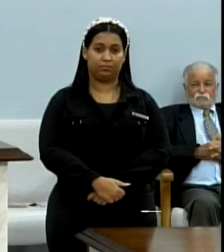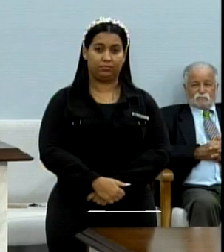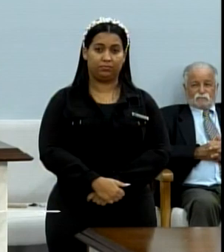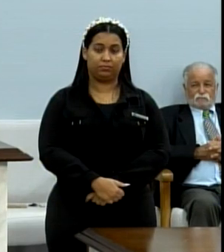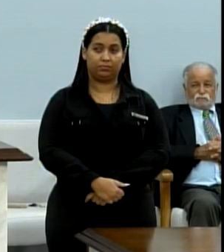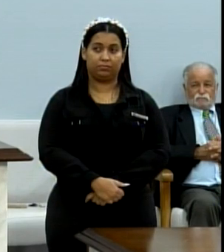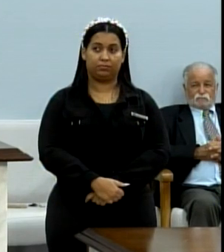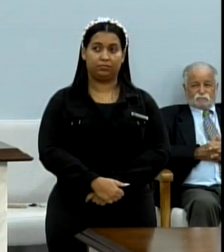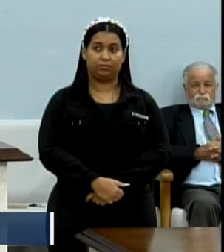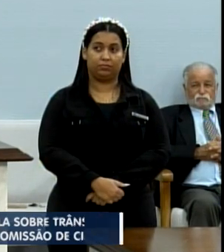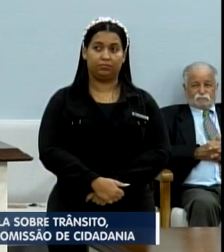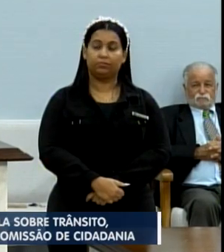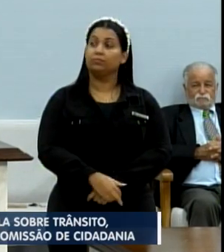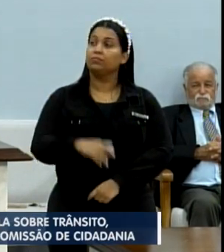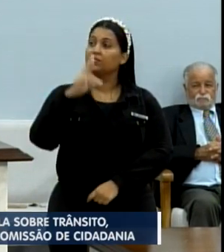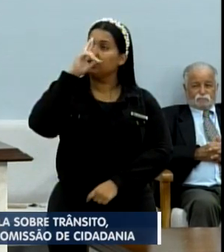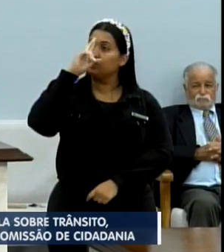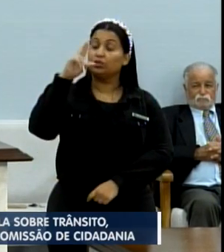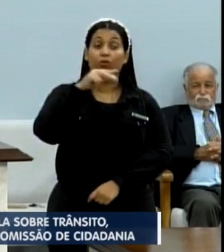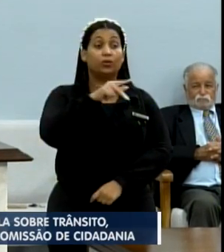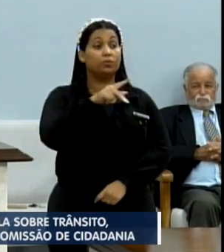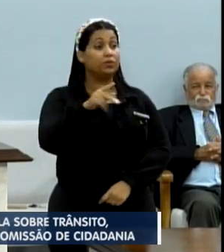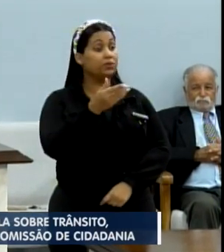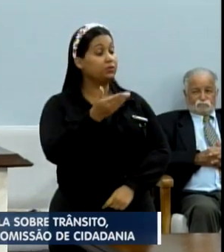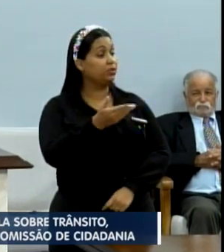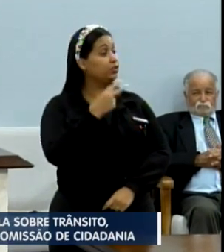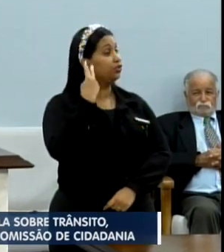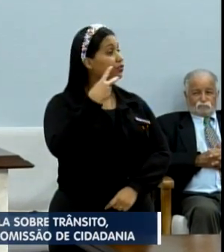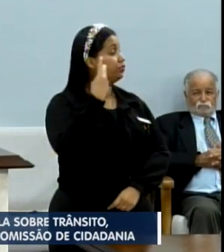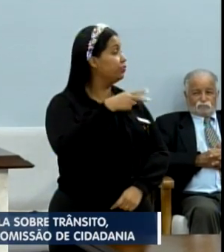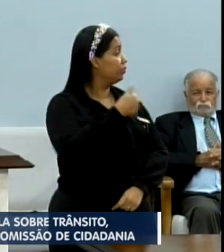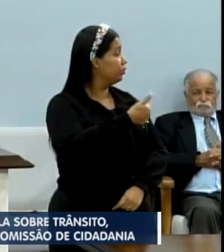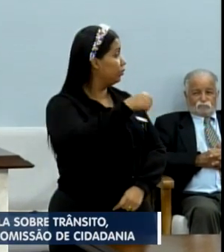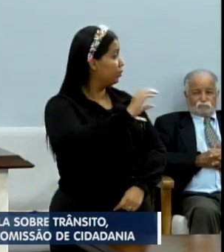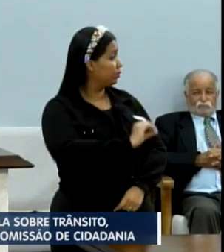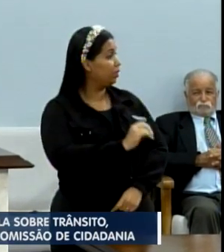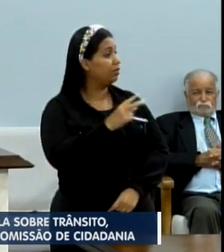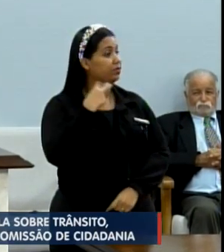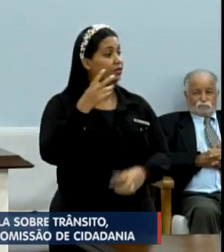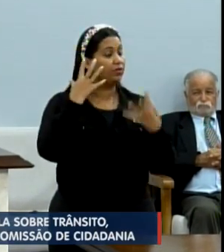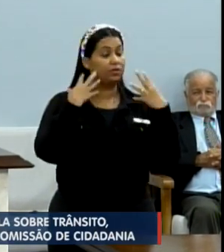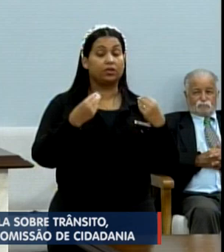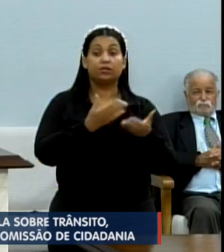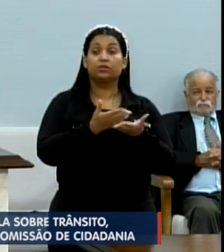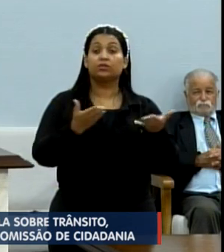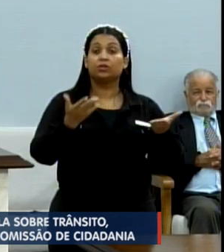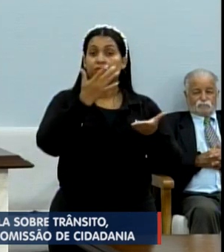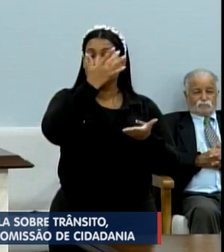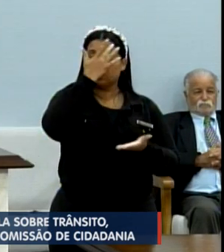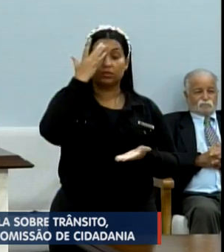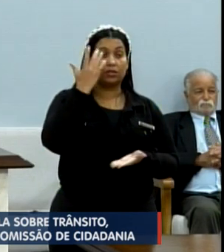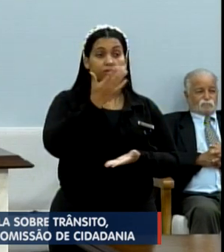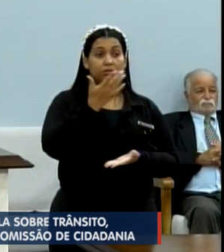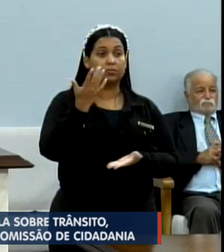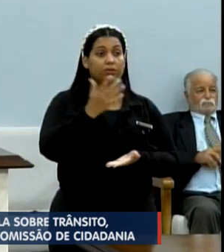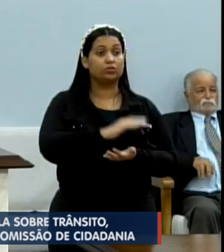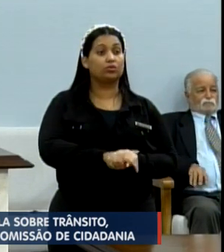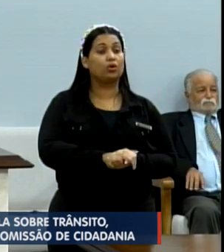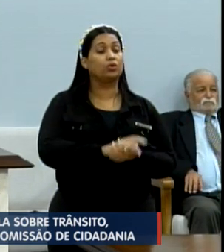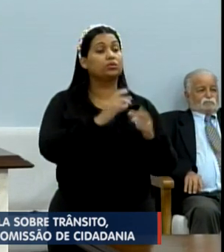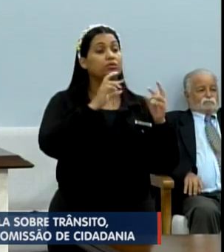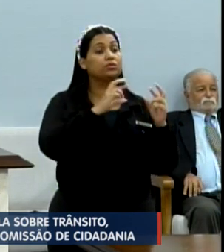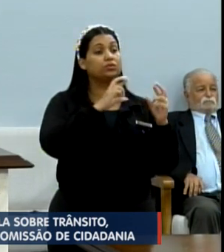Senhor presidente, vereador Diego, vereadora Karina, demais vereadores, todos aqueles que nos